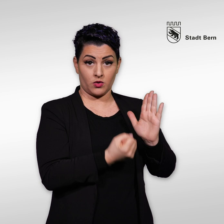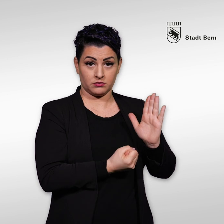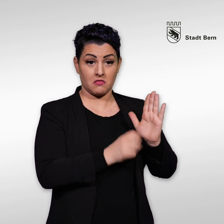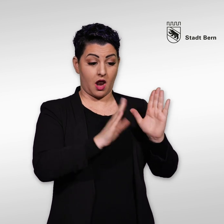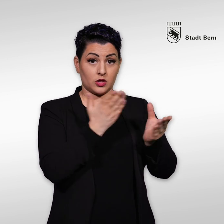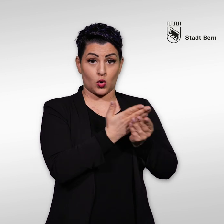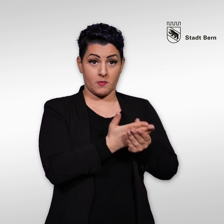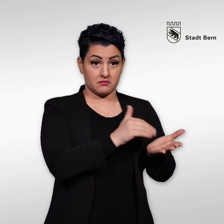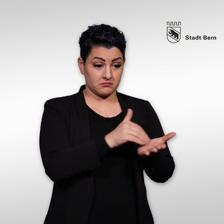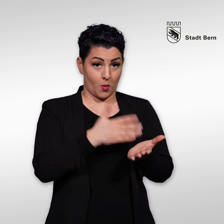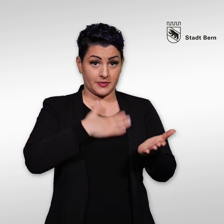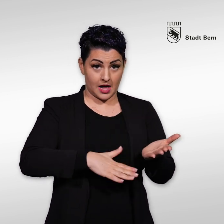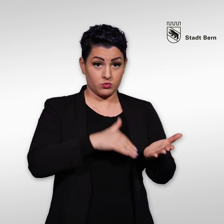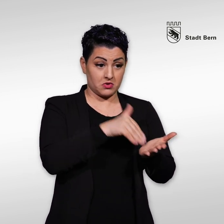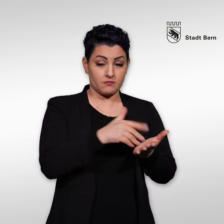und alle benötigten Dokumente vorliegen.